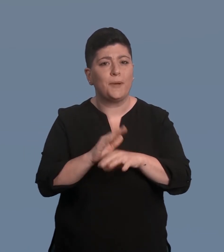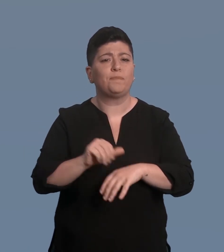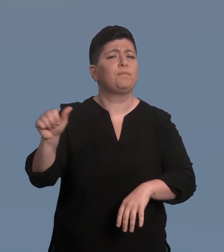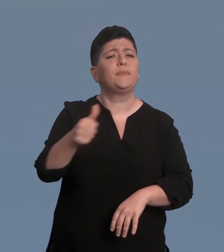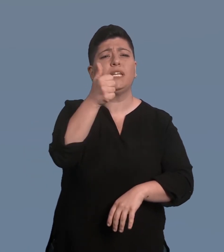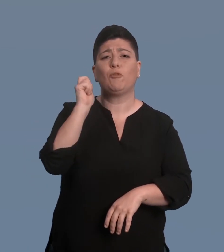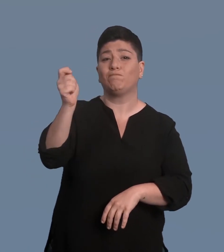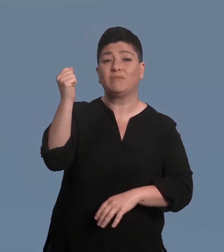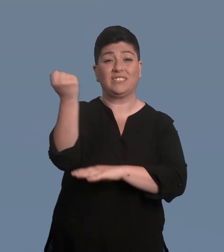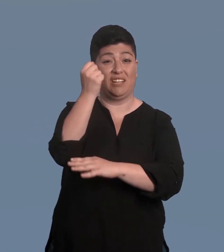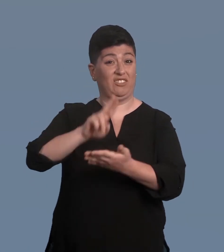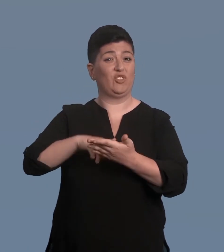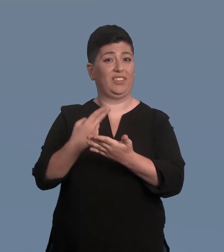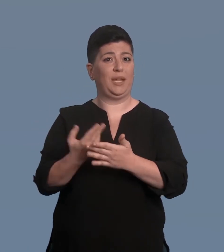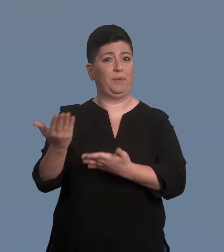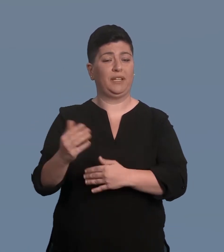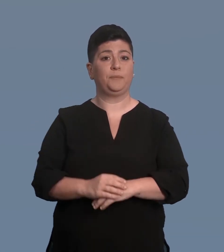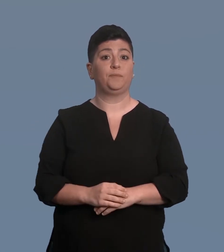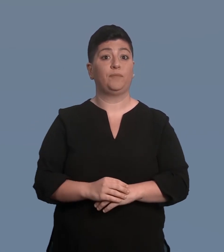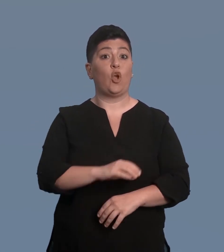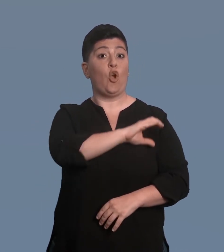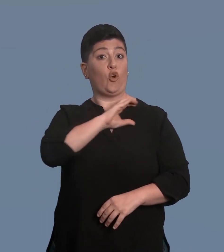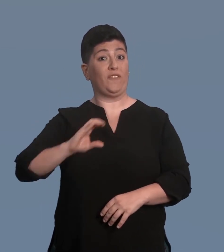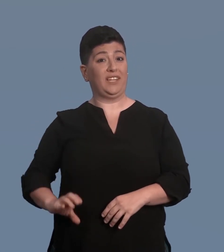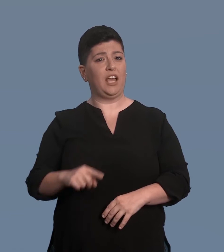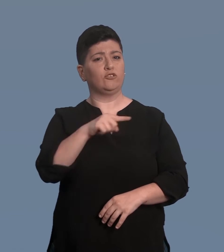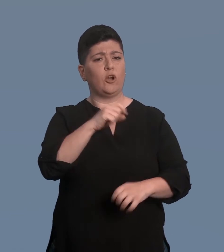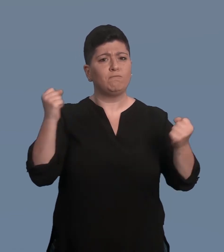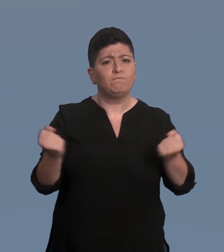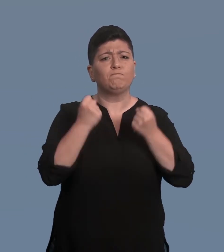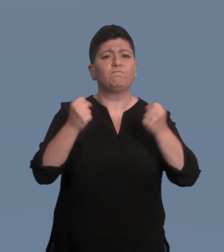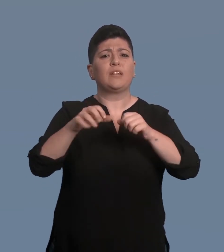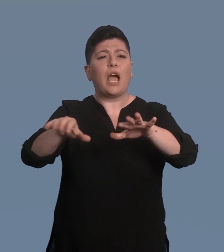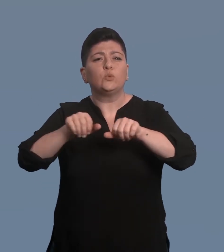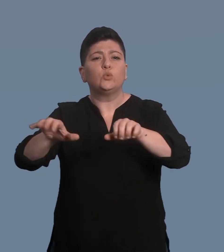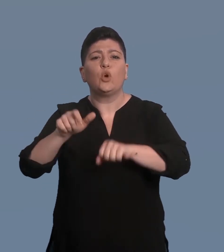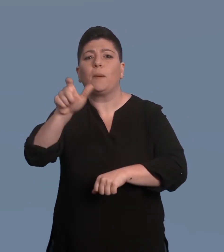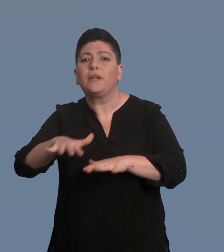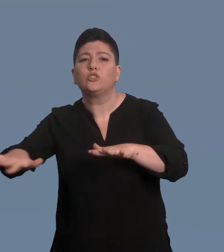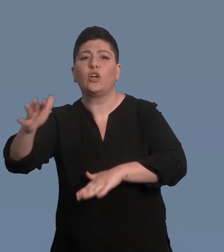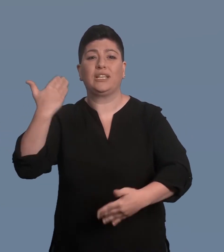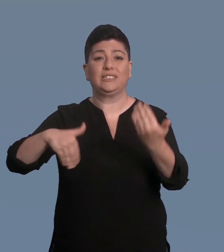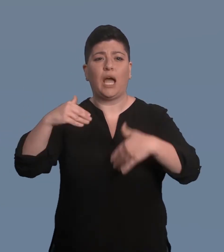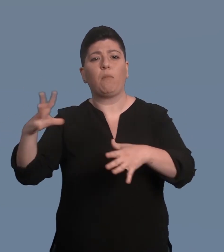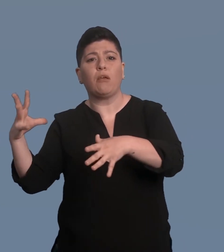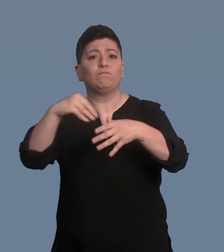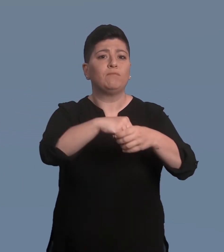finanziando interpreti in lingua dei segni. Inoltre, la Confederazione promuove l'assunzione di persone con disabilità nell